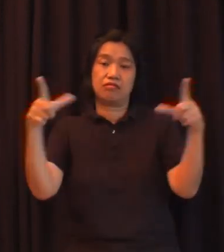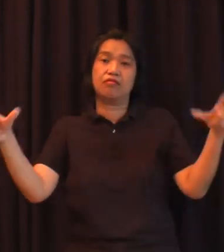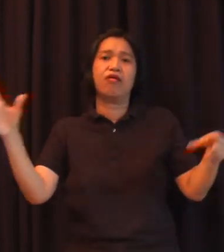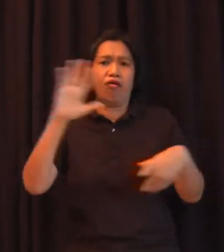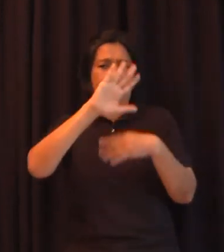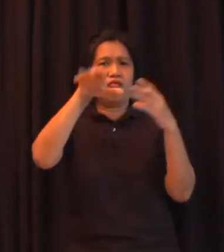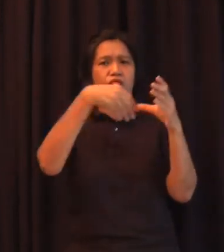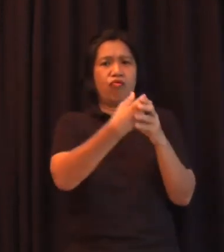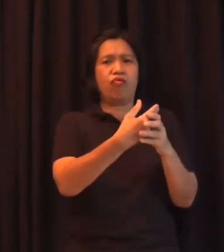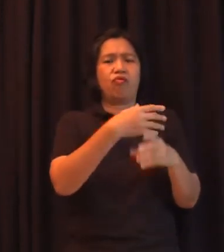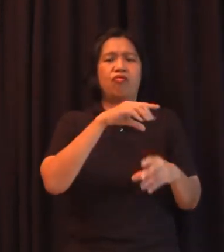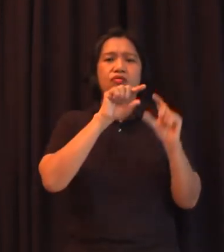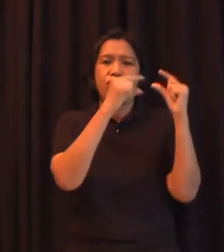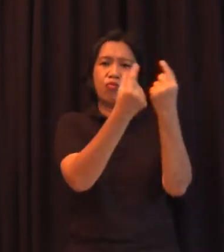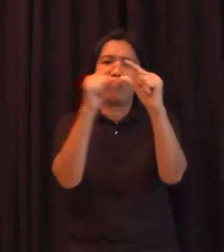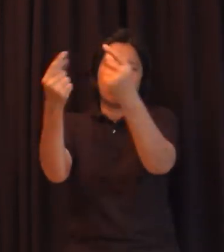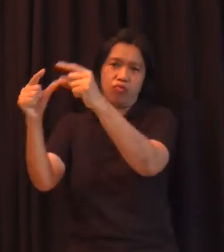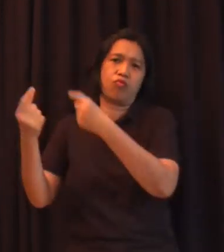sektor na libonan